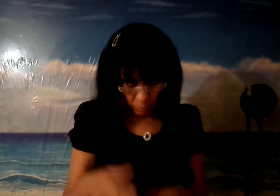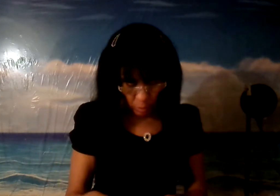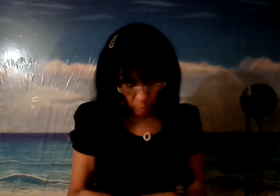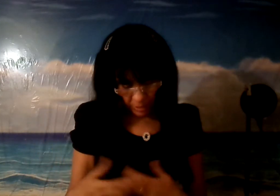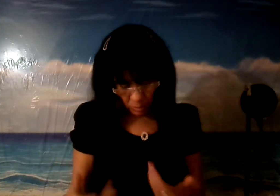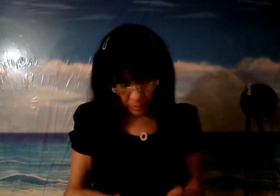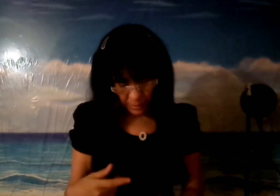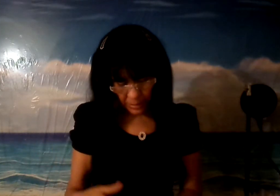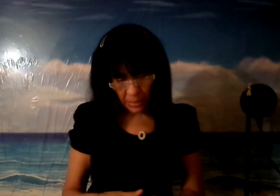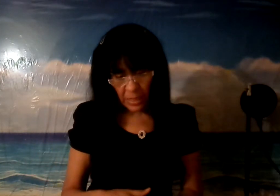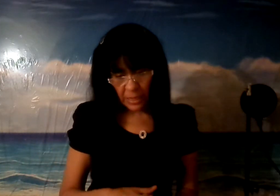dijo eso